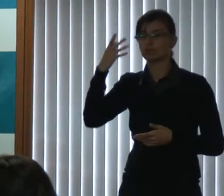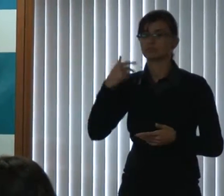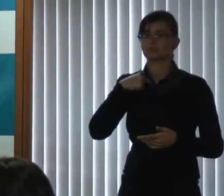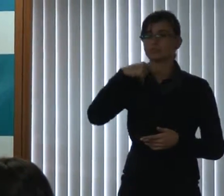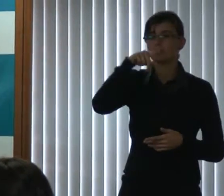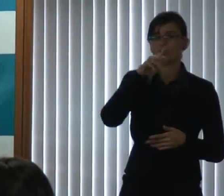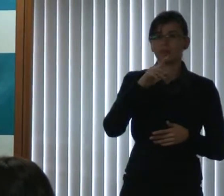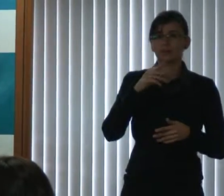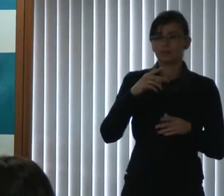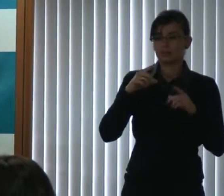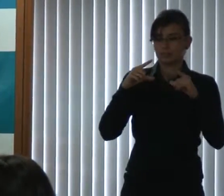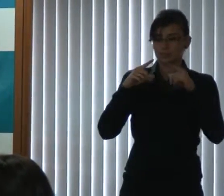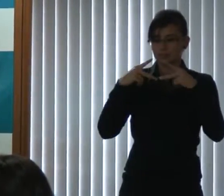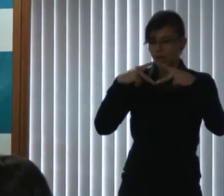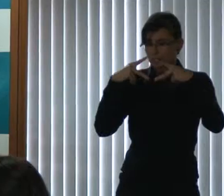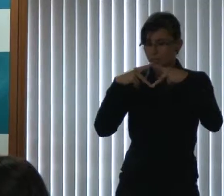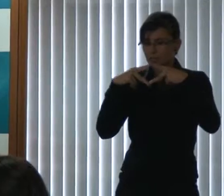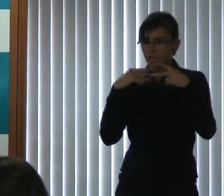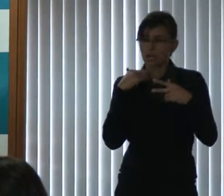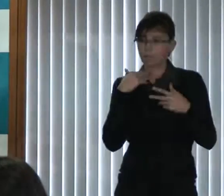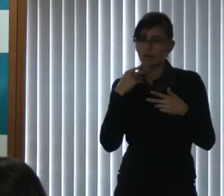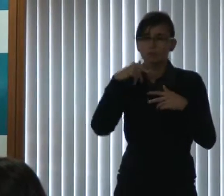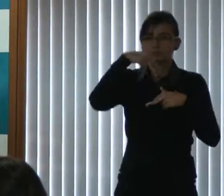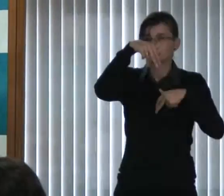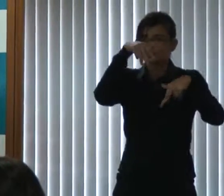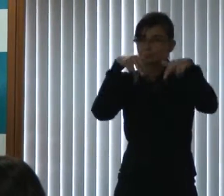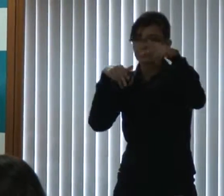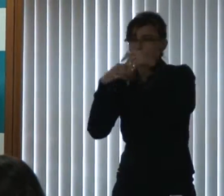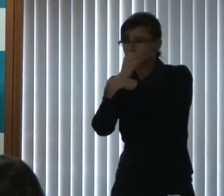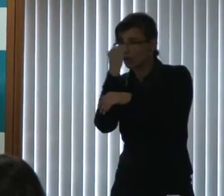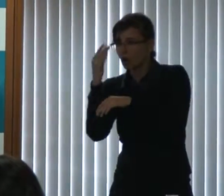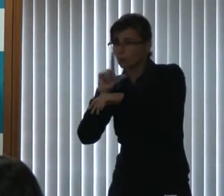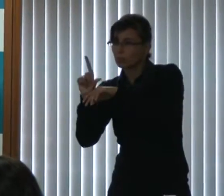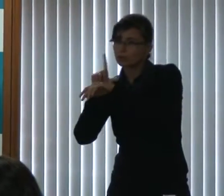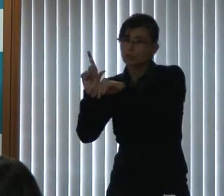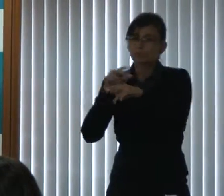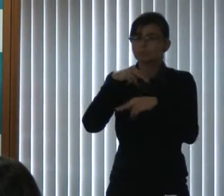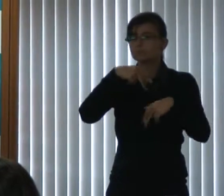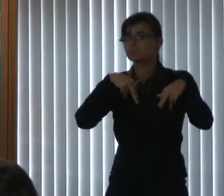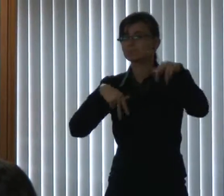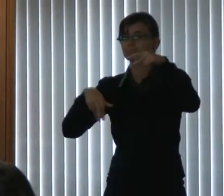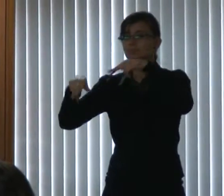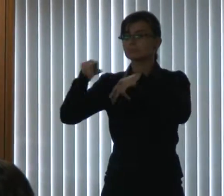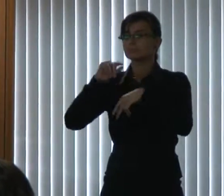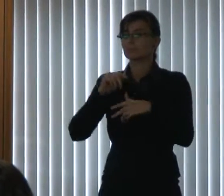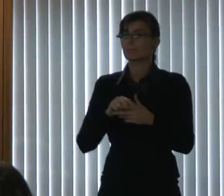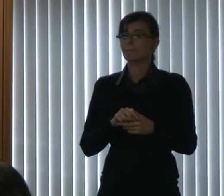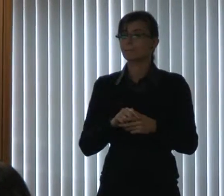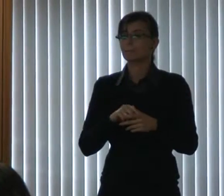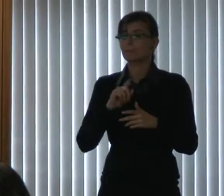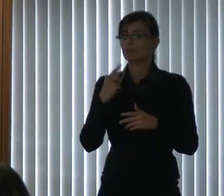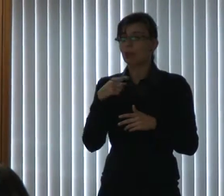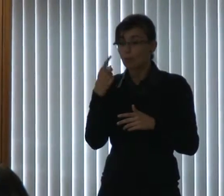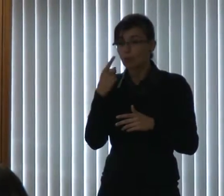Rua vamos a algumas lojas, e vamos fazer depois disso um relatório.